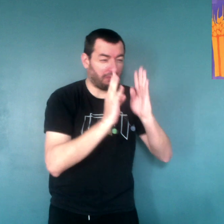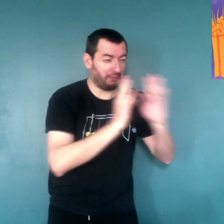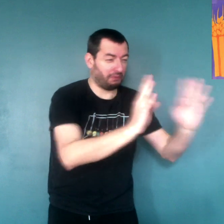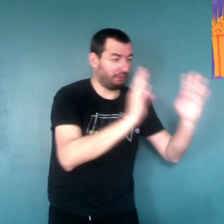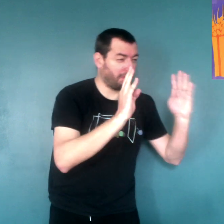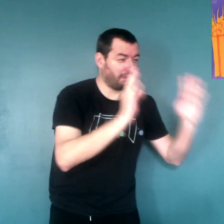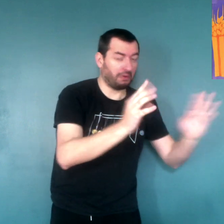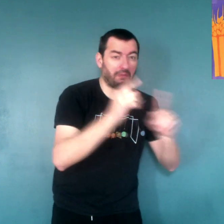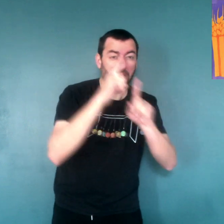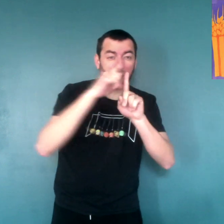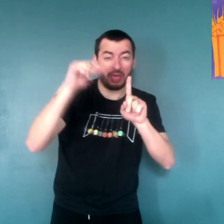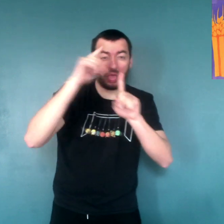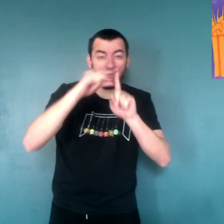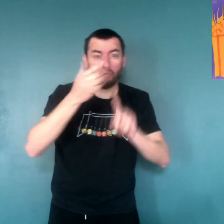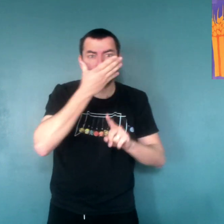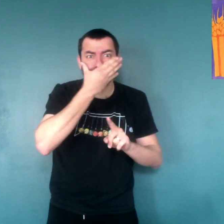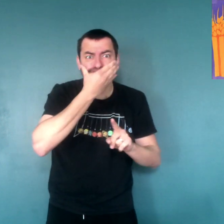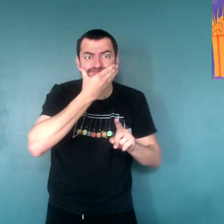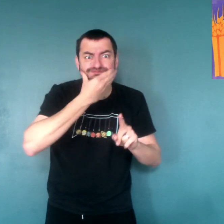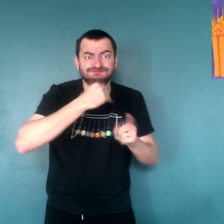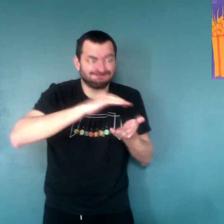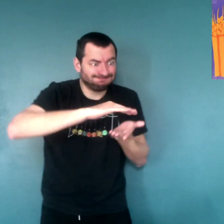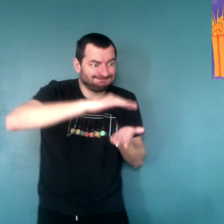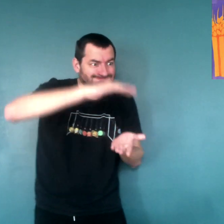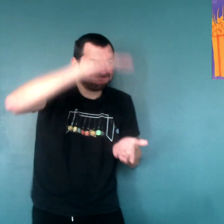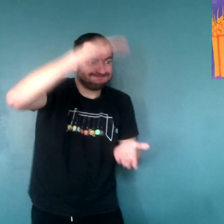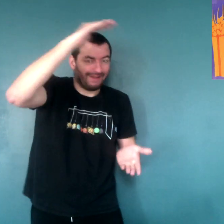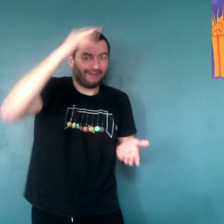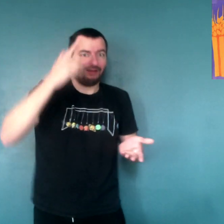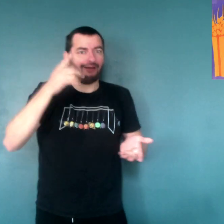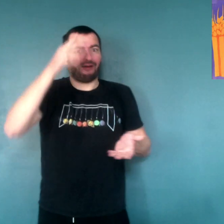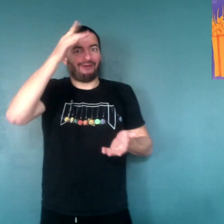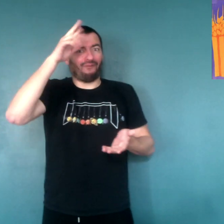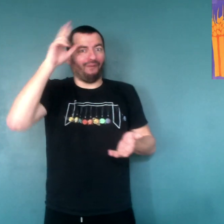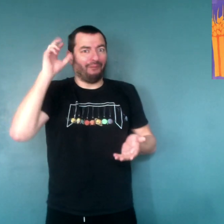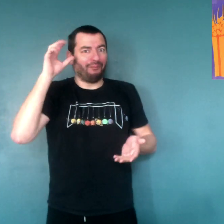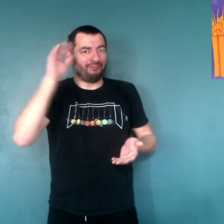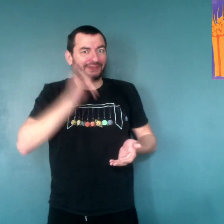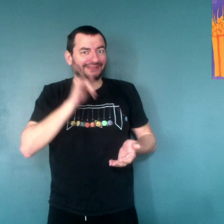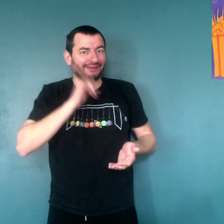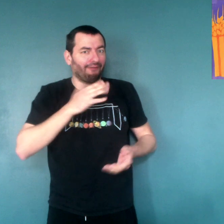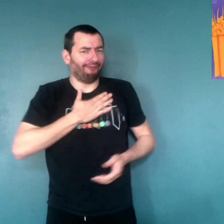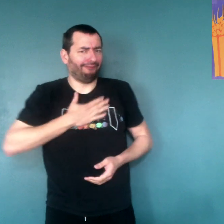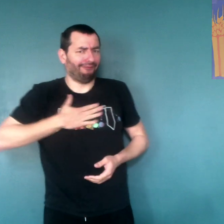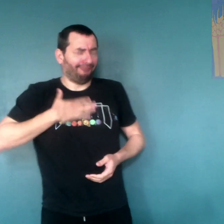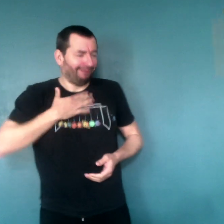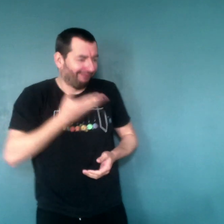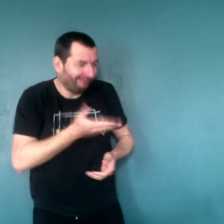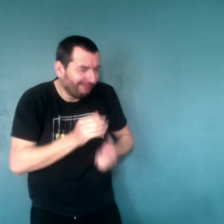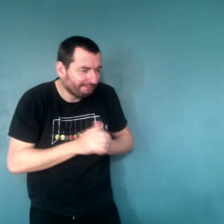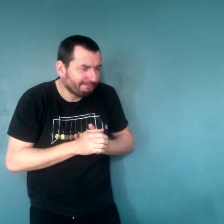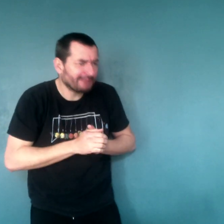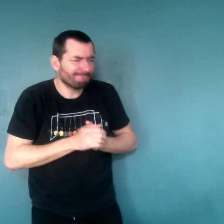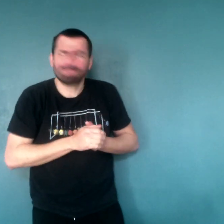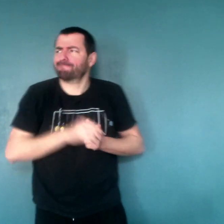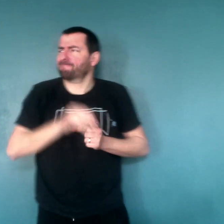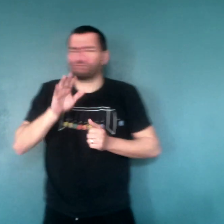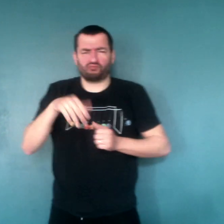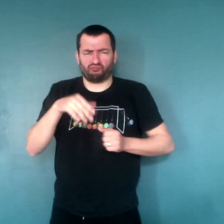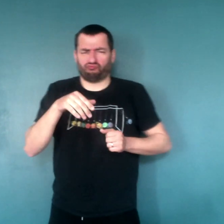Il y en a plein de blé. Il est beau, grand. La poule roue,'est hyper contente.